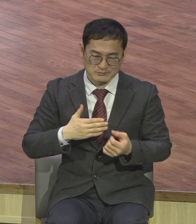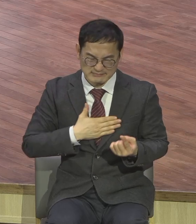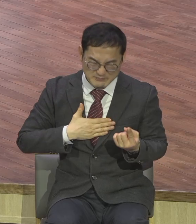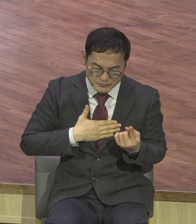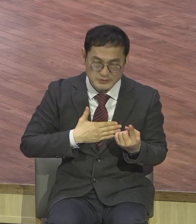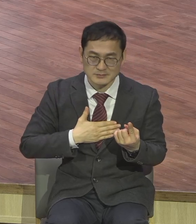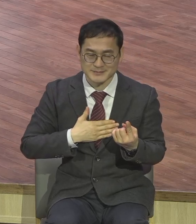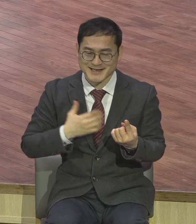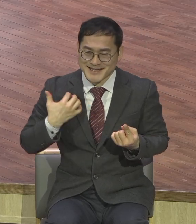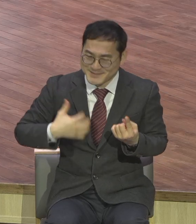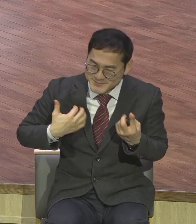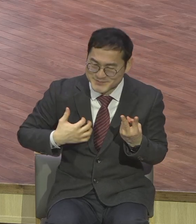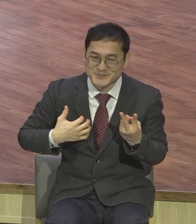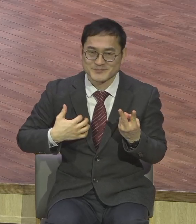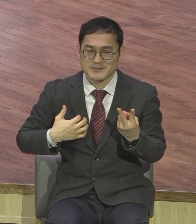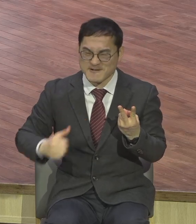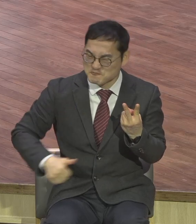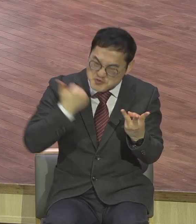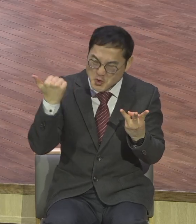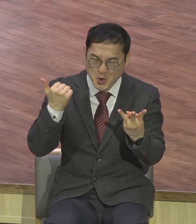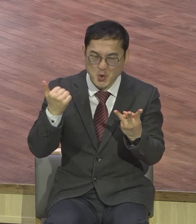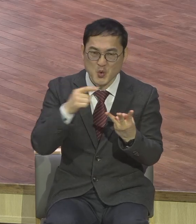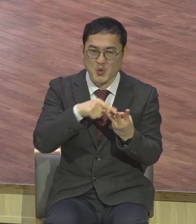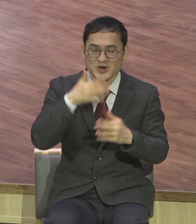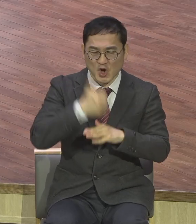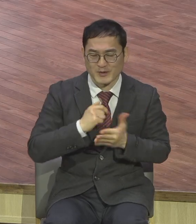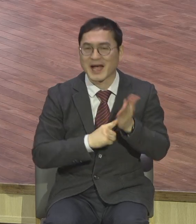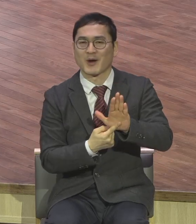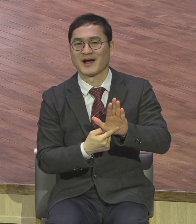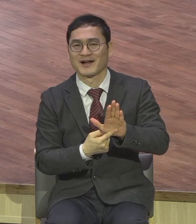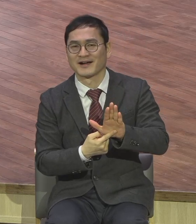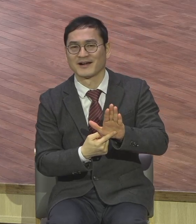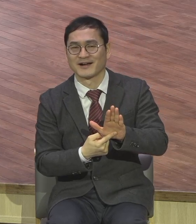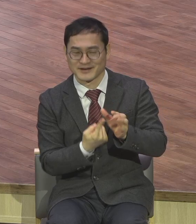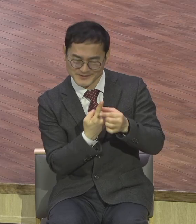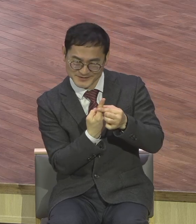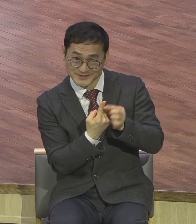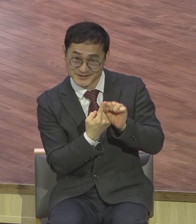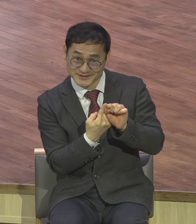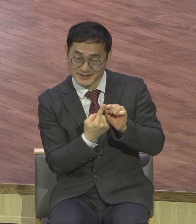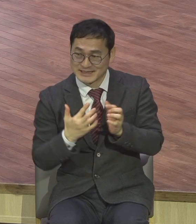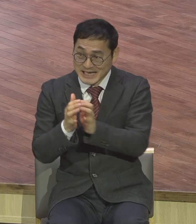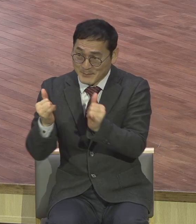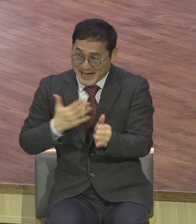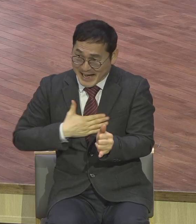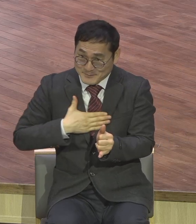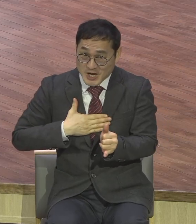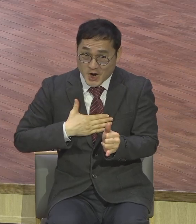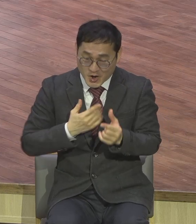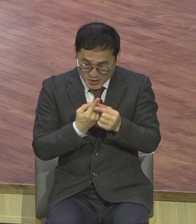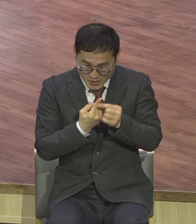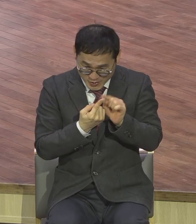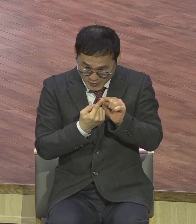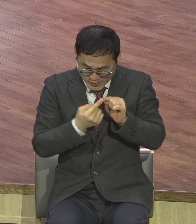해버리는 불쾌하다 유쾌하다 분류하는 인간의 감정을 일으킨 역할을 편도체가 하고 있습니다